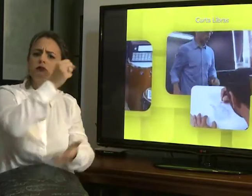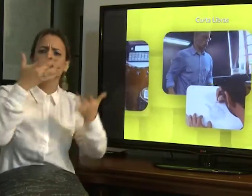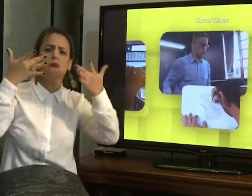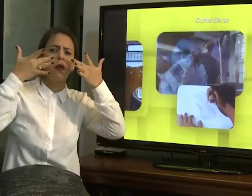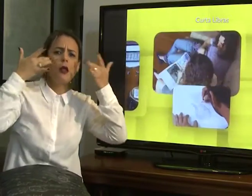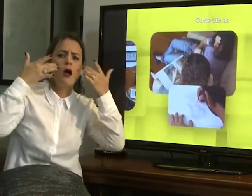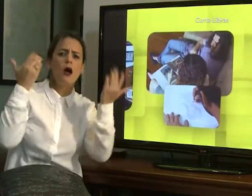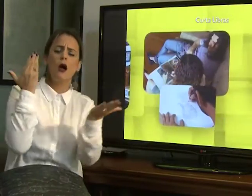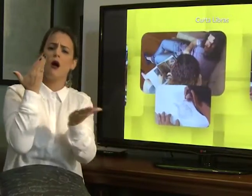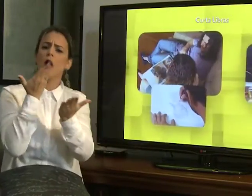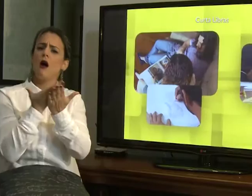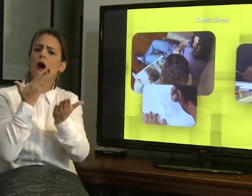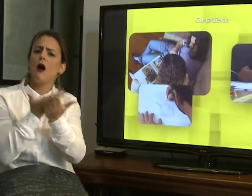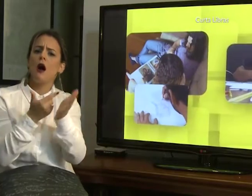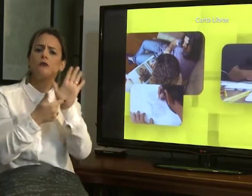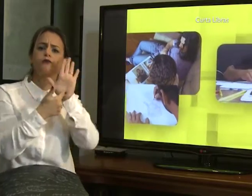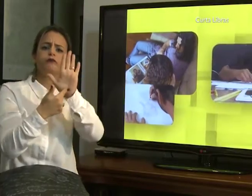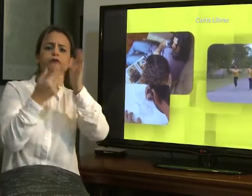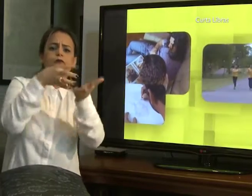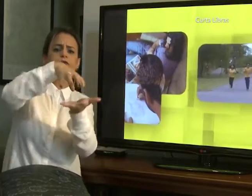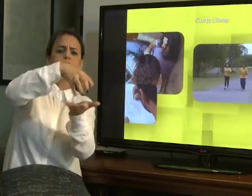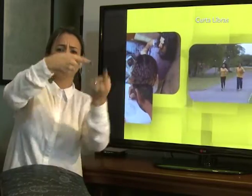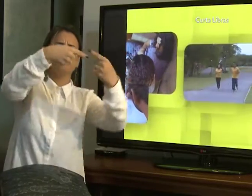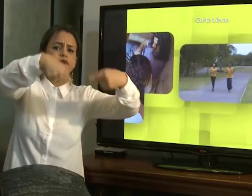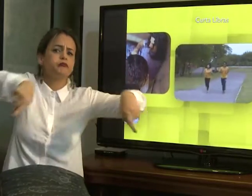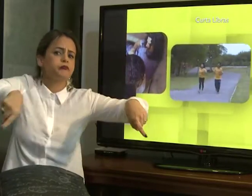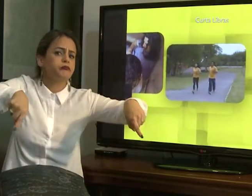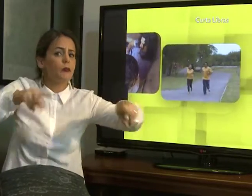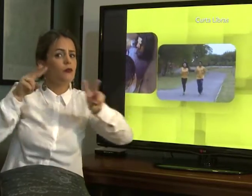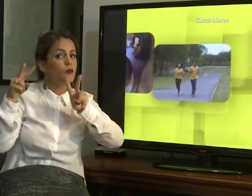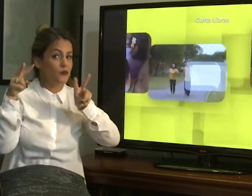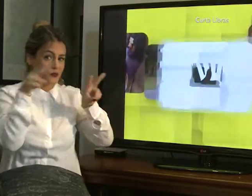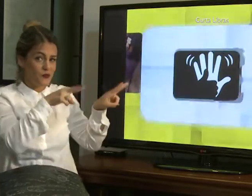preparação para os espetáculos. Assista comigo!